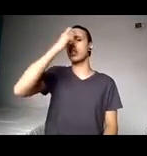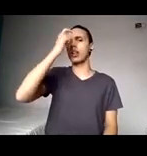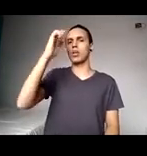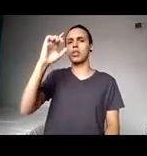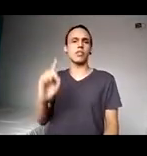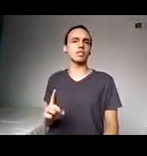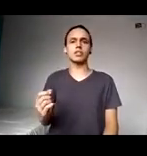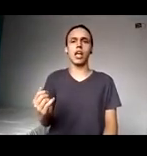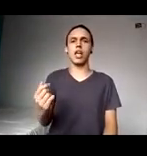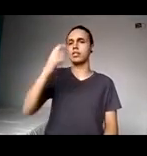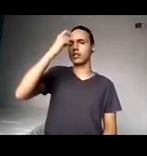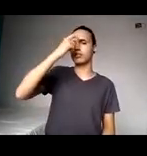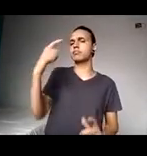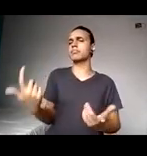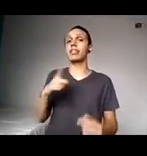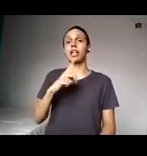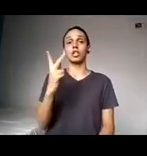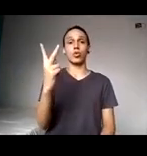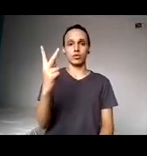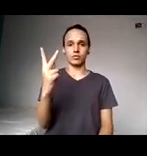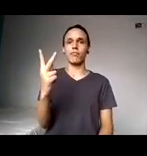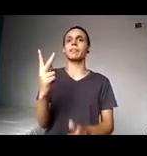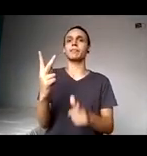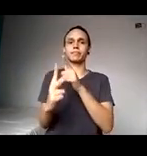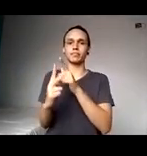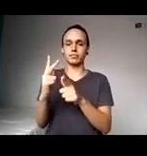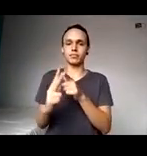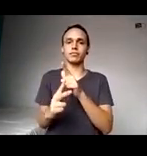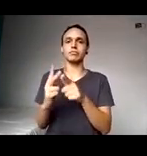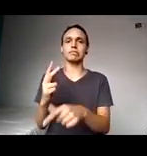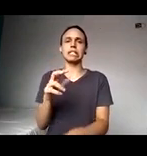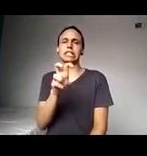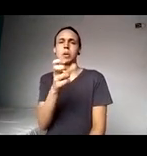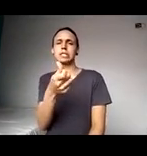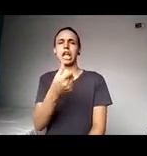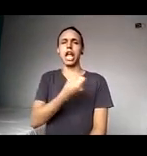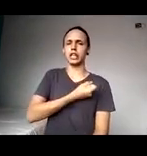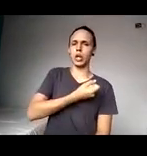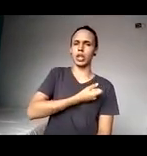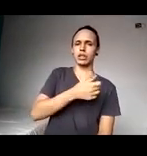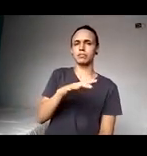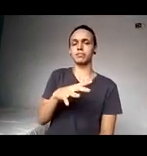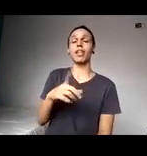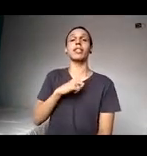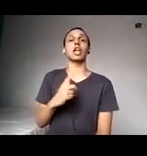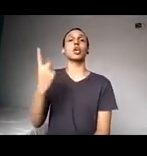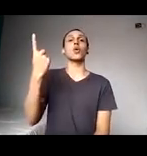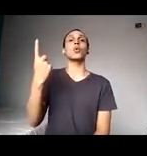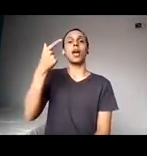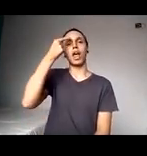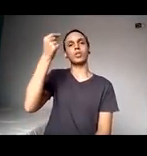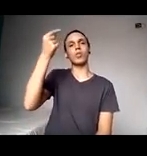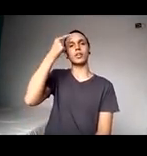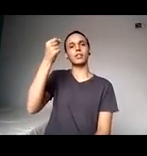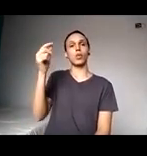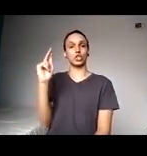estão caminhando, tiram lá a média 5, 6, um fazendo graduação em história e o outro